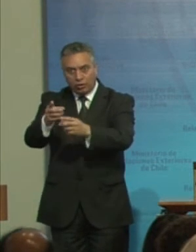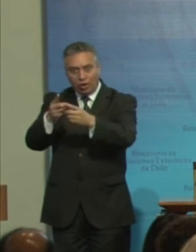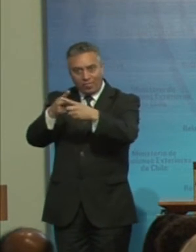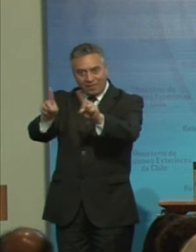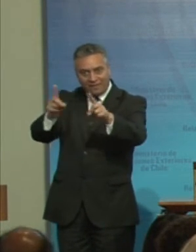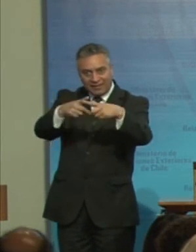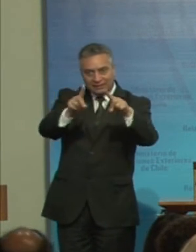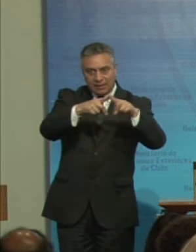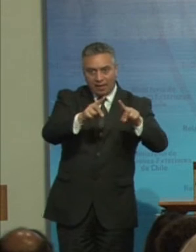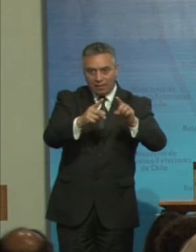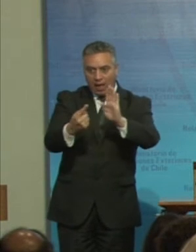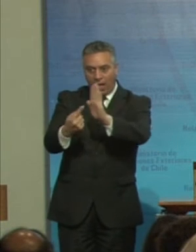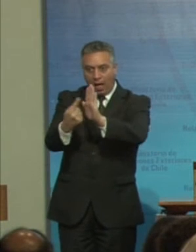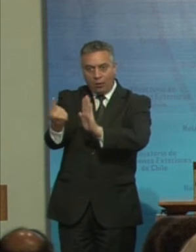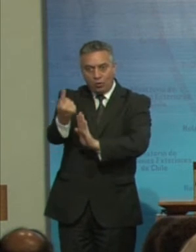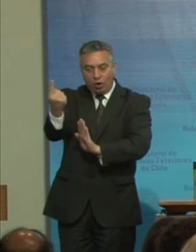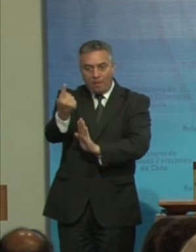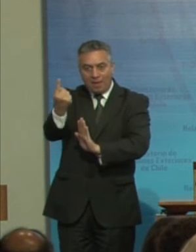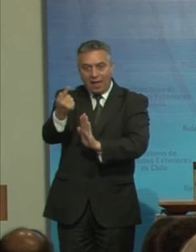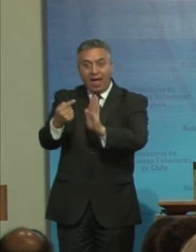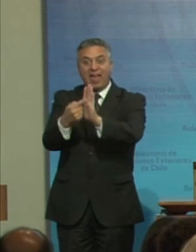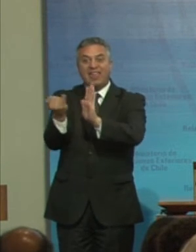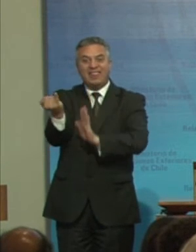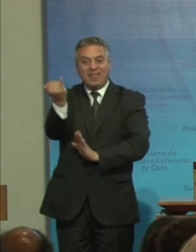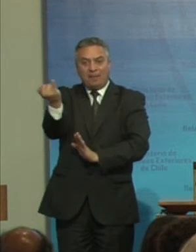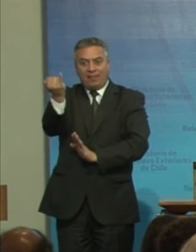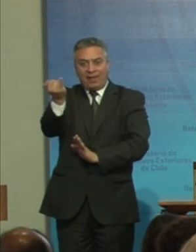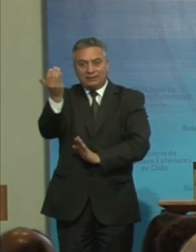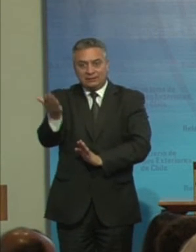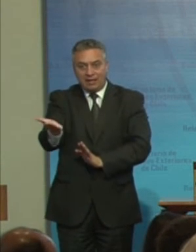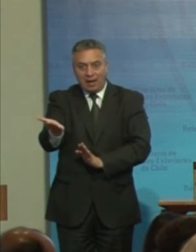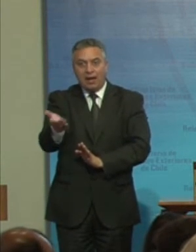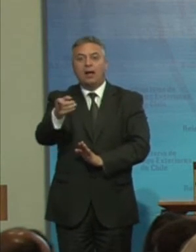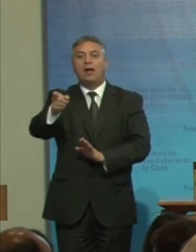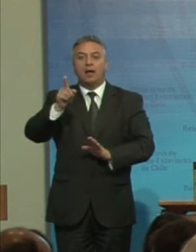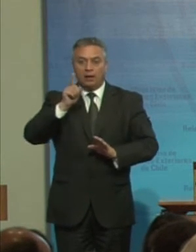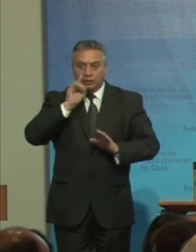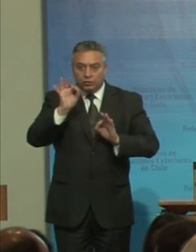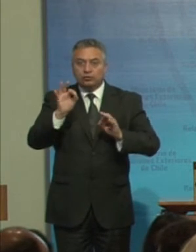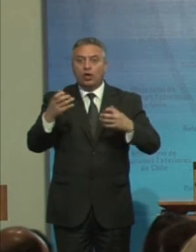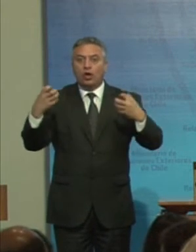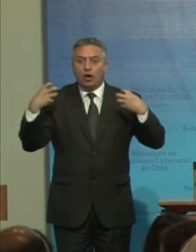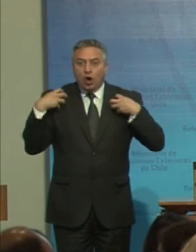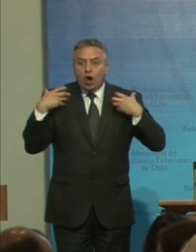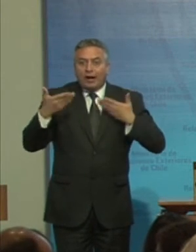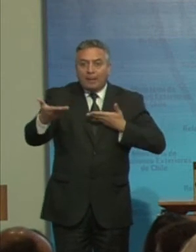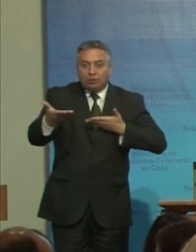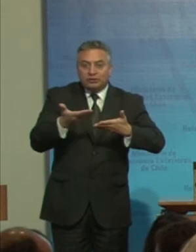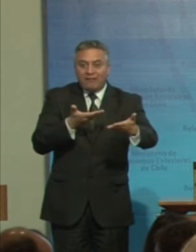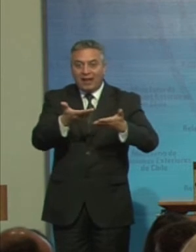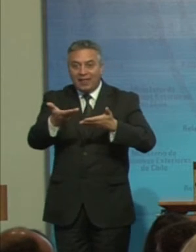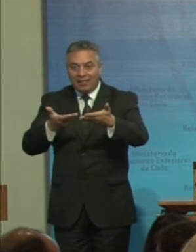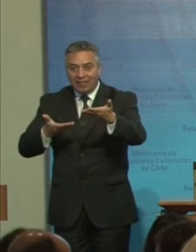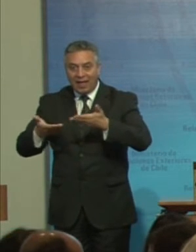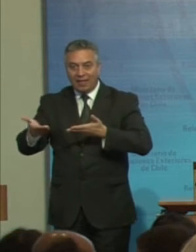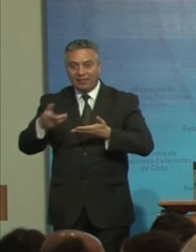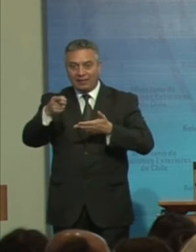Autonomía E independencia Promoviendo La corresponsabilidad Respecto De lo público